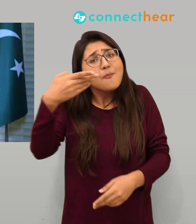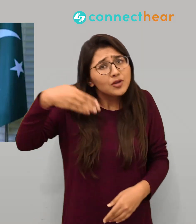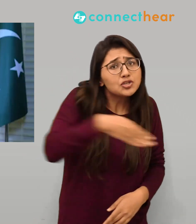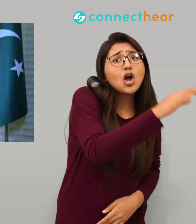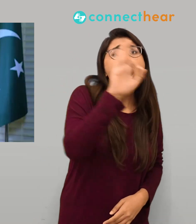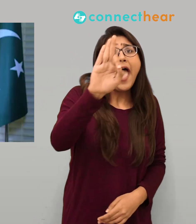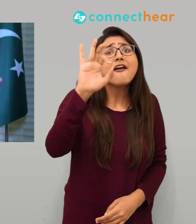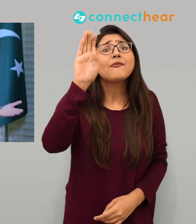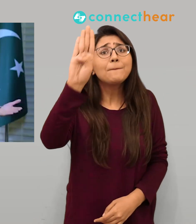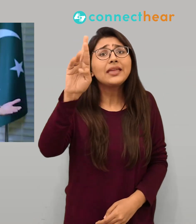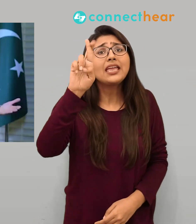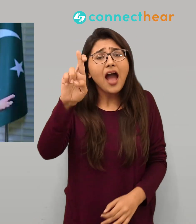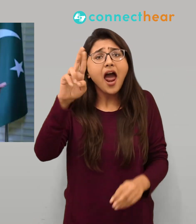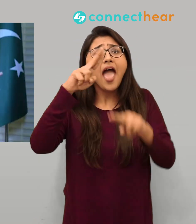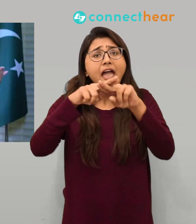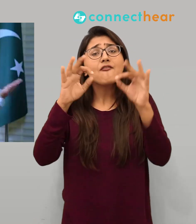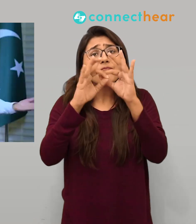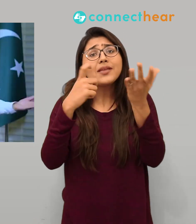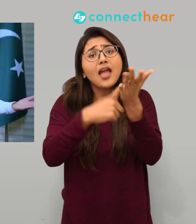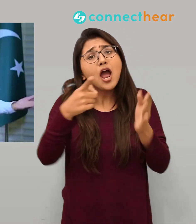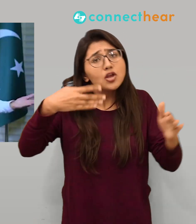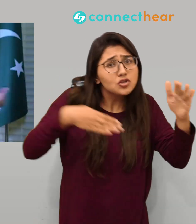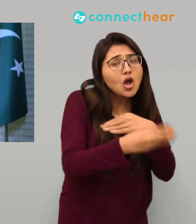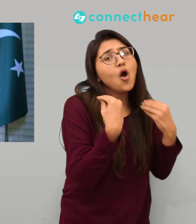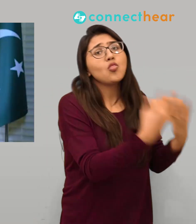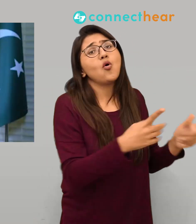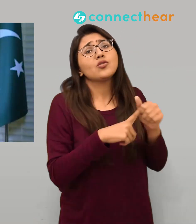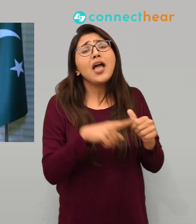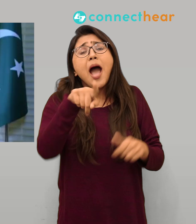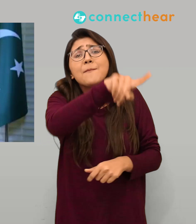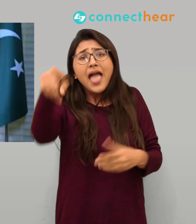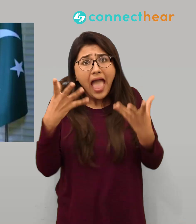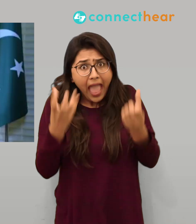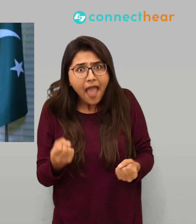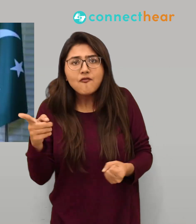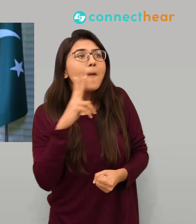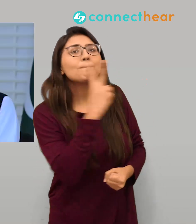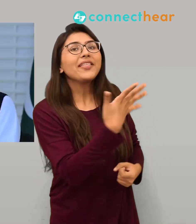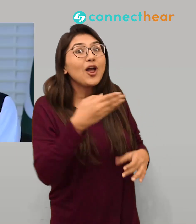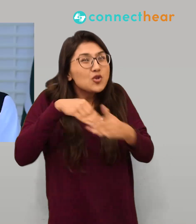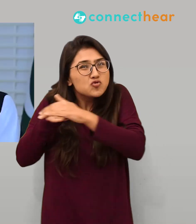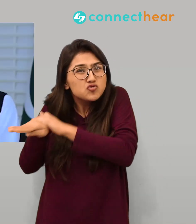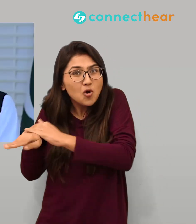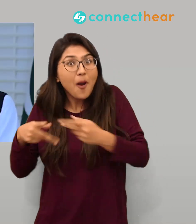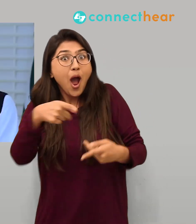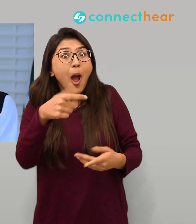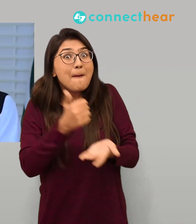آپ کی بنامی پراپٹیز پڑی ہیں بینک اکاؤنٹس پڑے ہوئے ہیں ان سب کو آپ ڈیکلیئر کر دیں یہ آپ کو ایک ایسا موقع مل